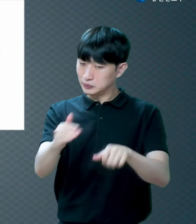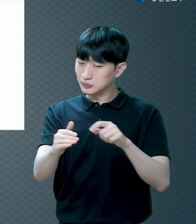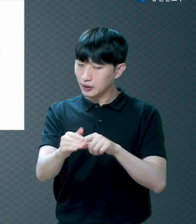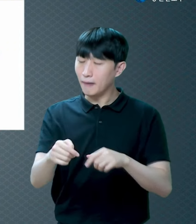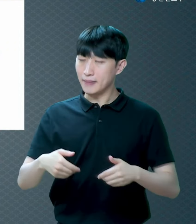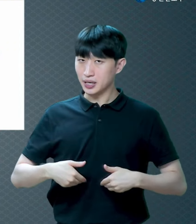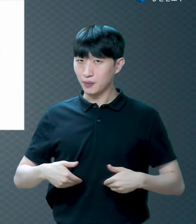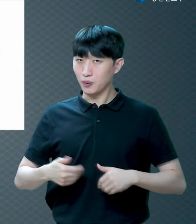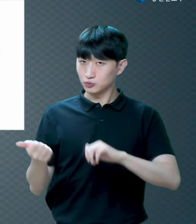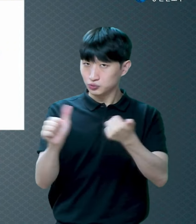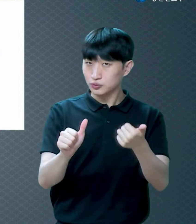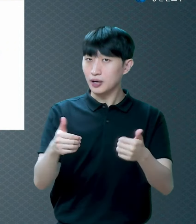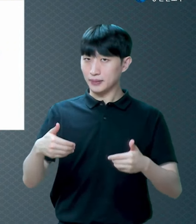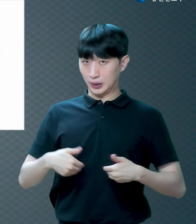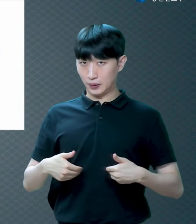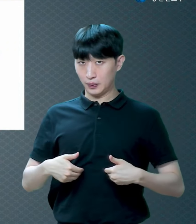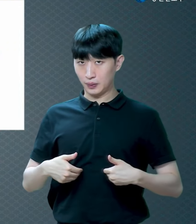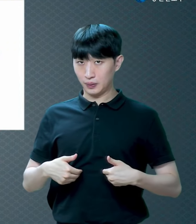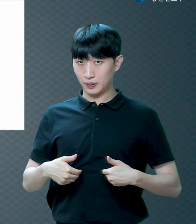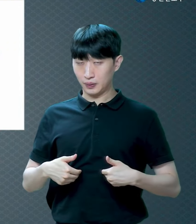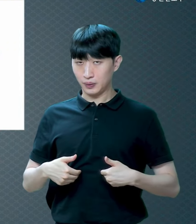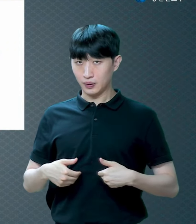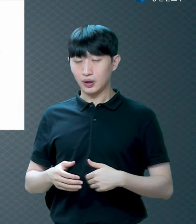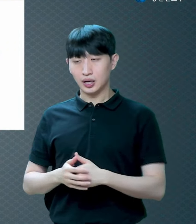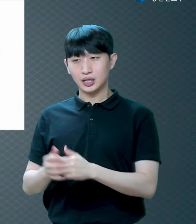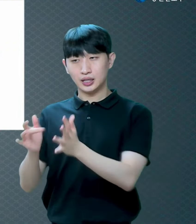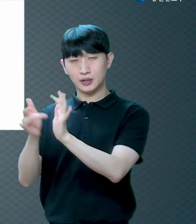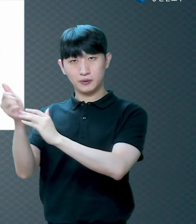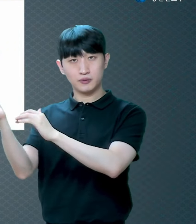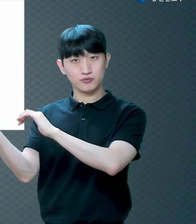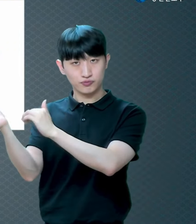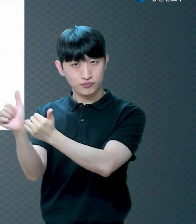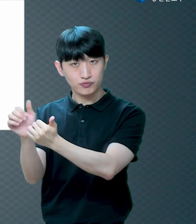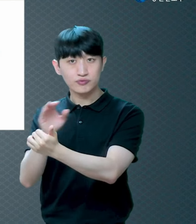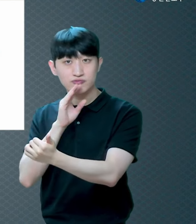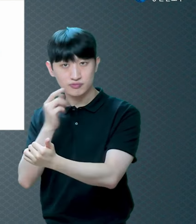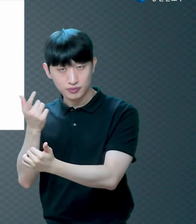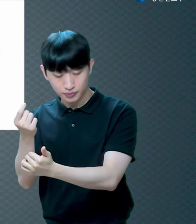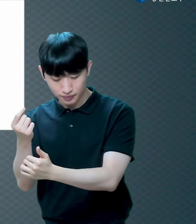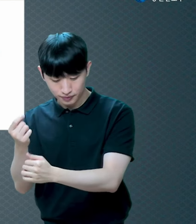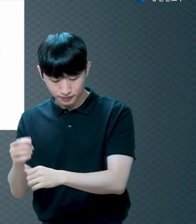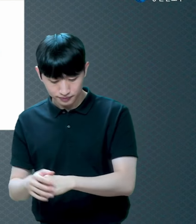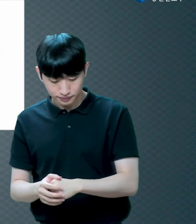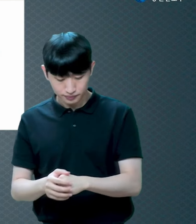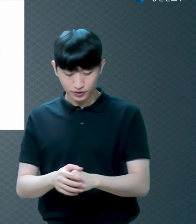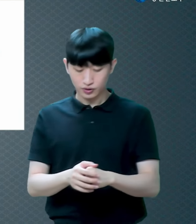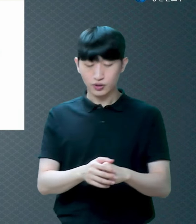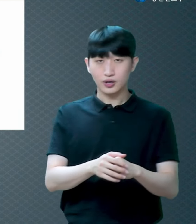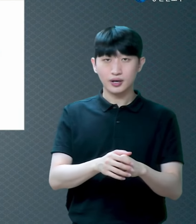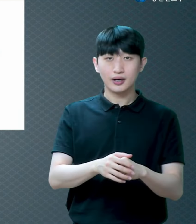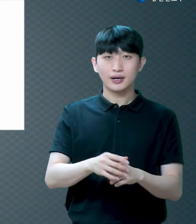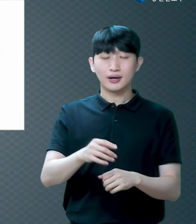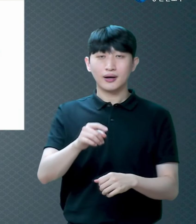6월절 사건을 통해서도 십자가 설명하고 있죠